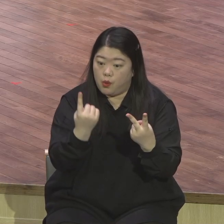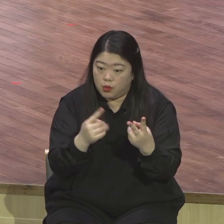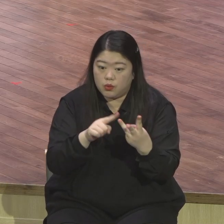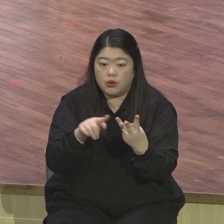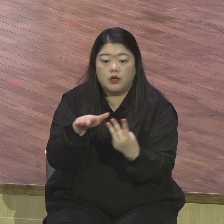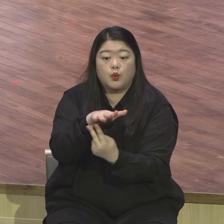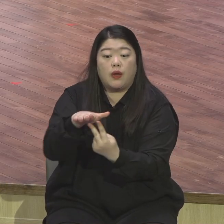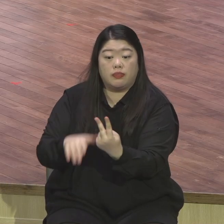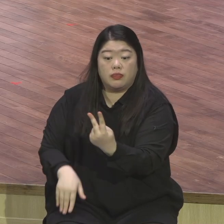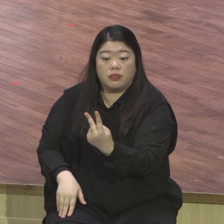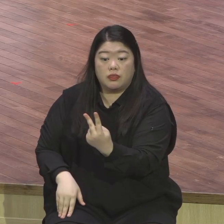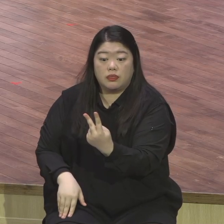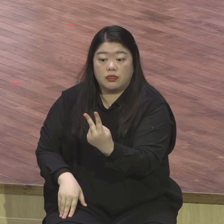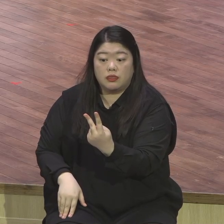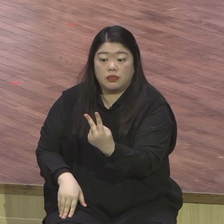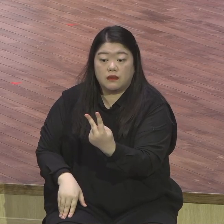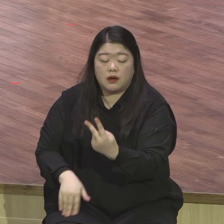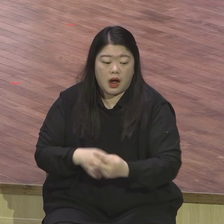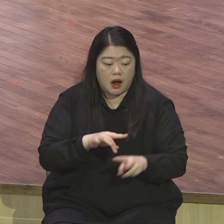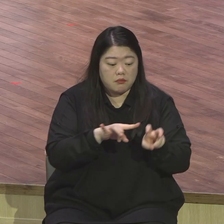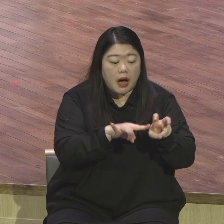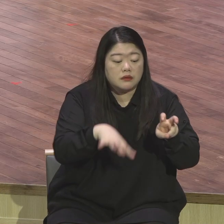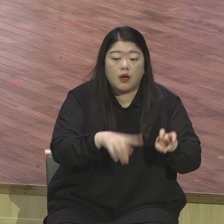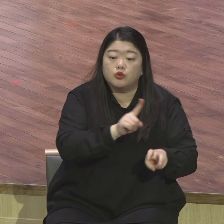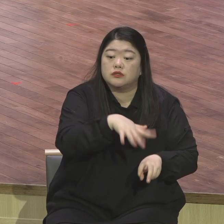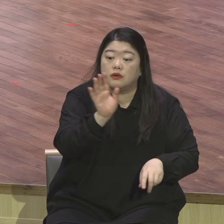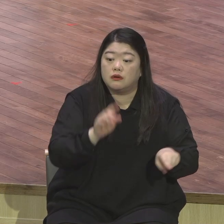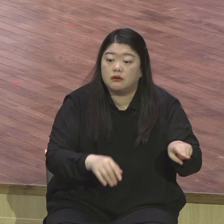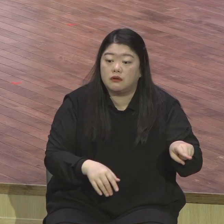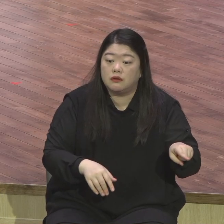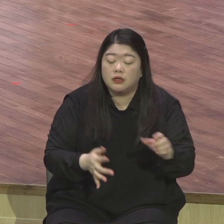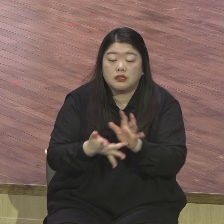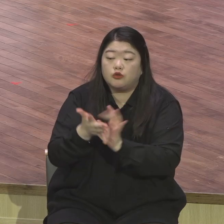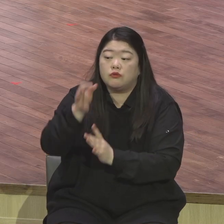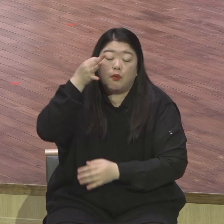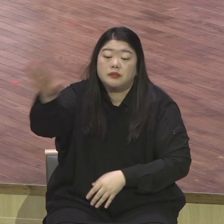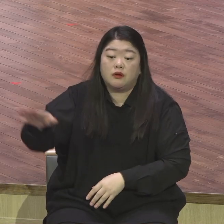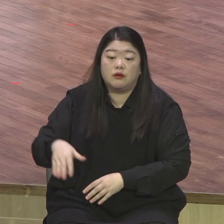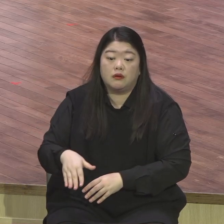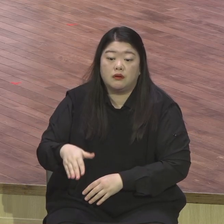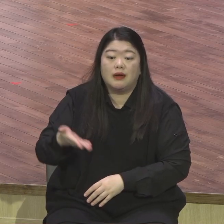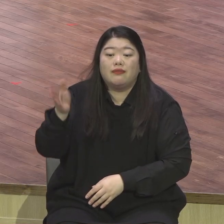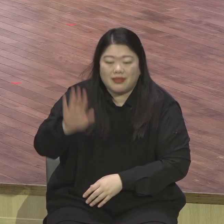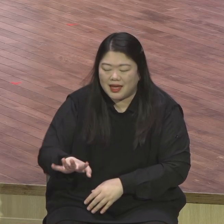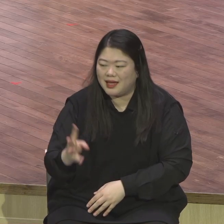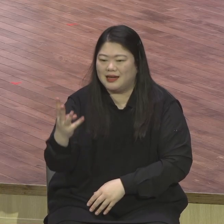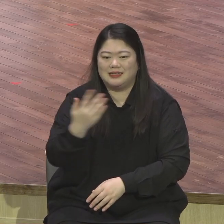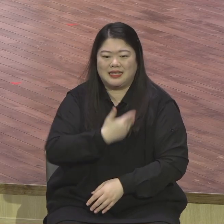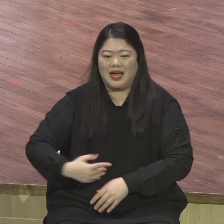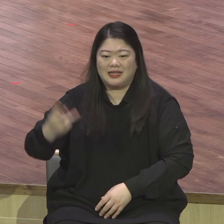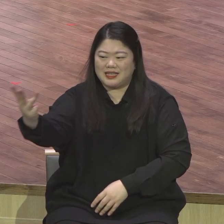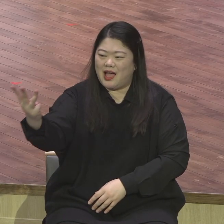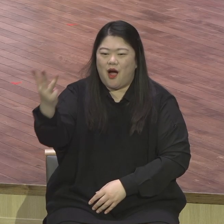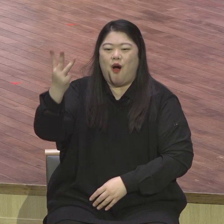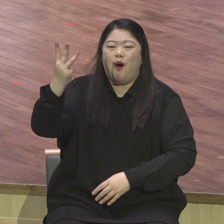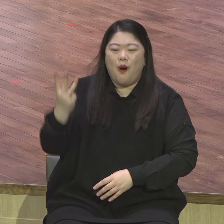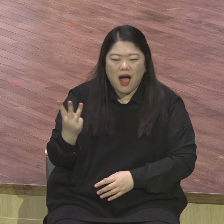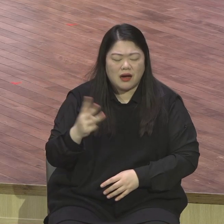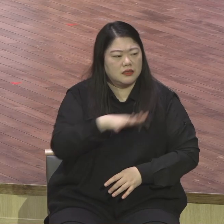어떻게 변형되었지에 대해서 이걸 듣고 말을 듣고 묘사를 한 것입니다 지금까지는 제자들이 제한신들과 똑같은